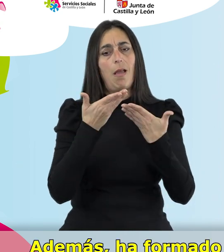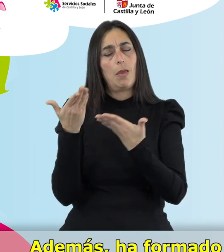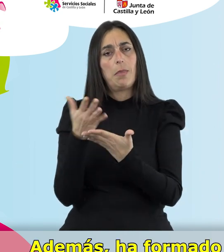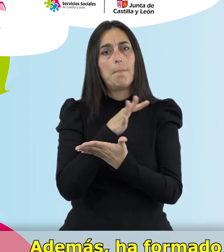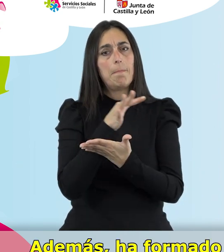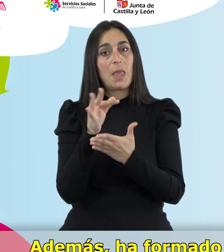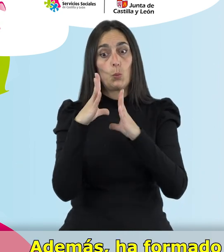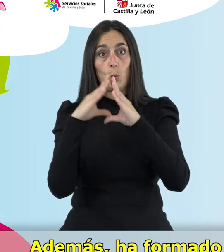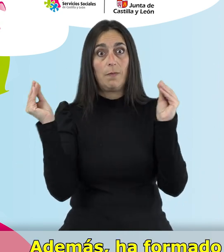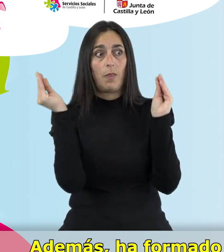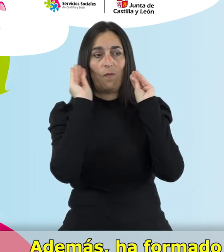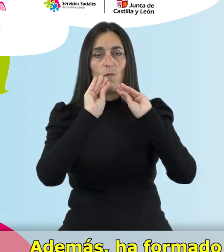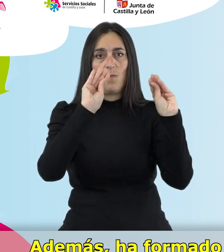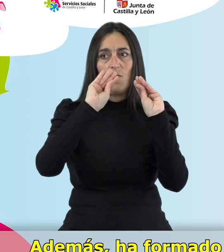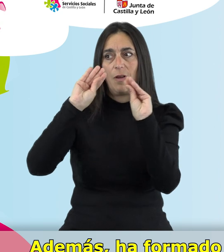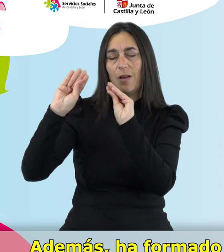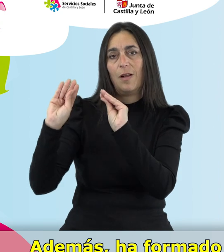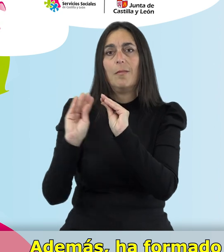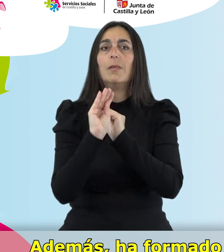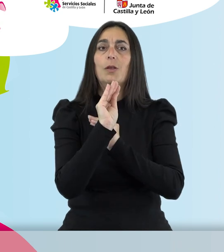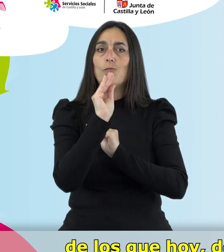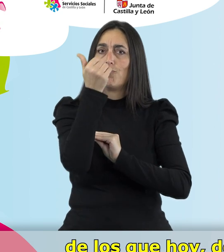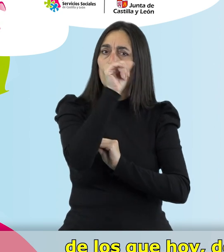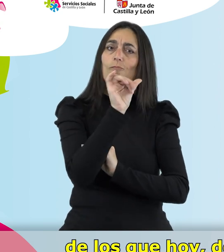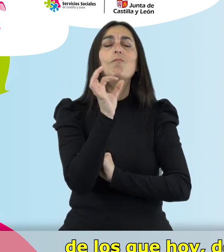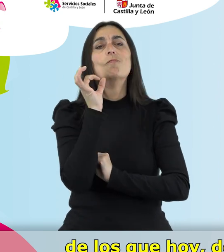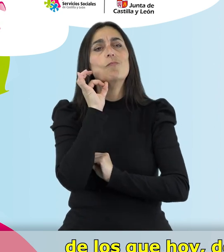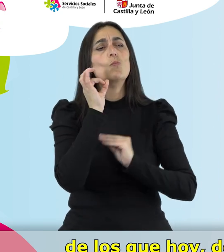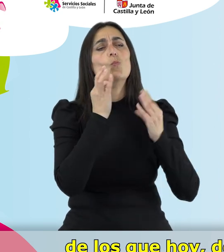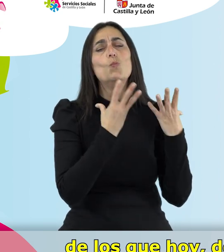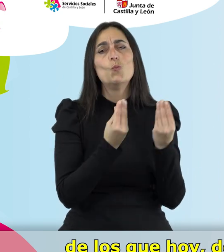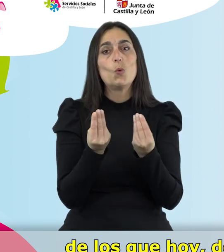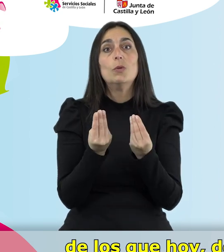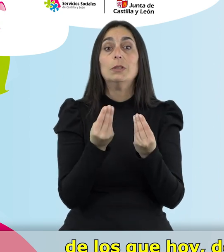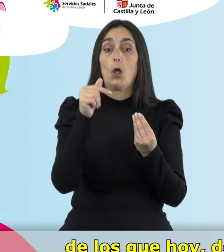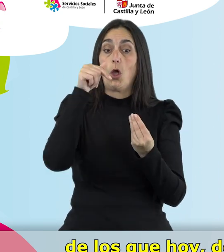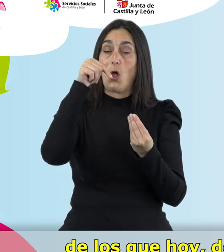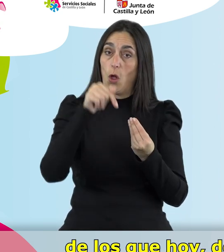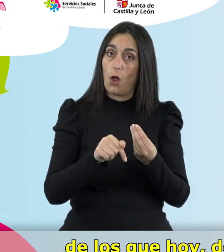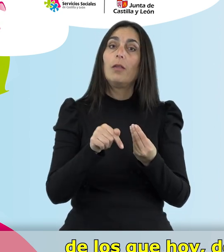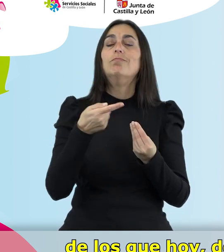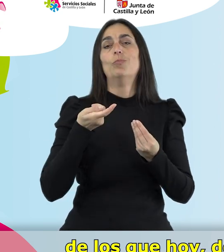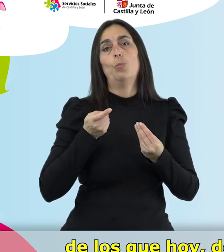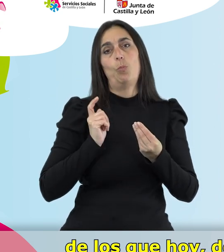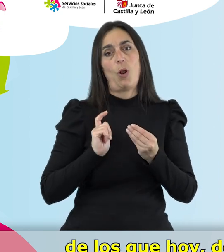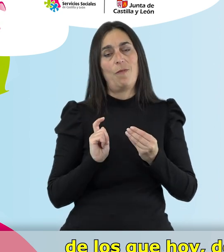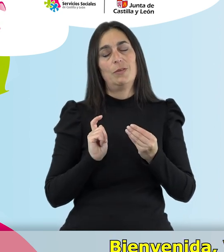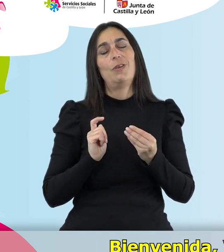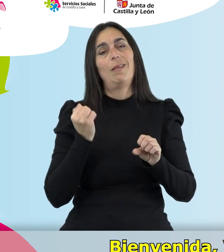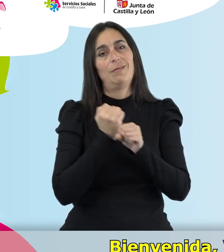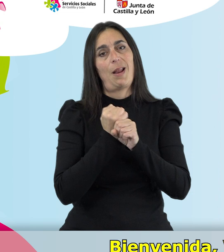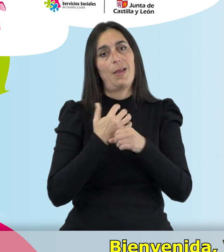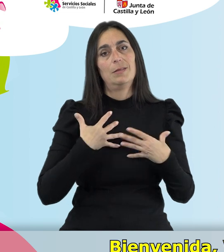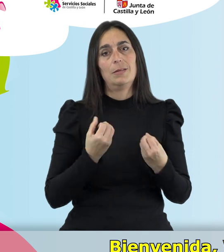ha formado en la universidad a muchos y muchas de las que hoy son profesionales de la salud.